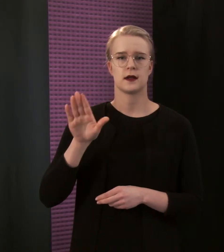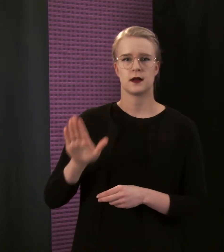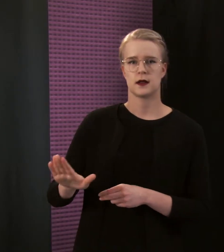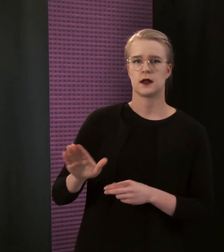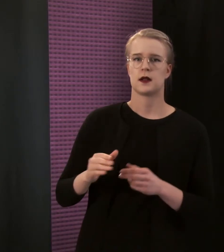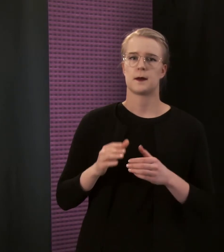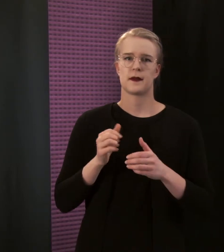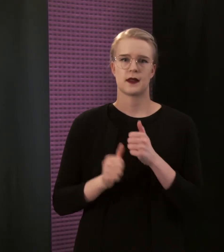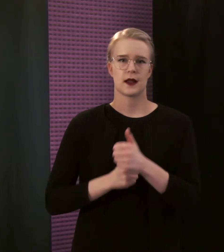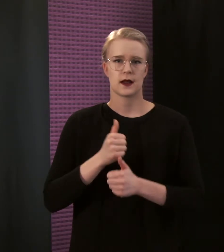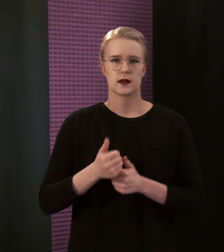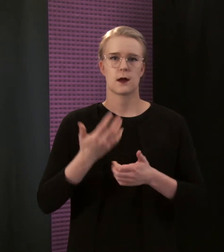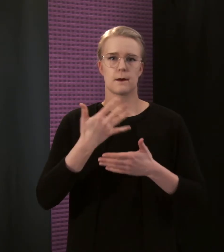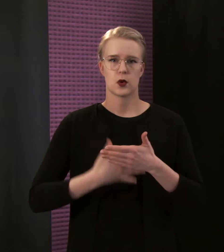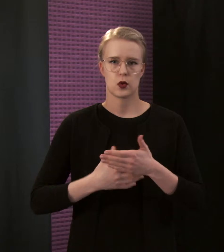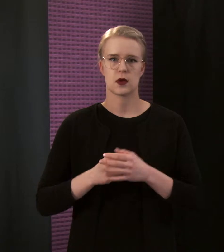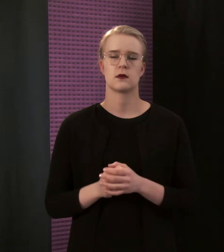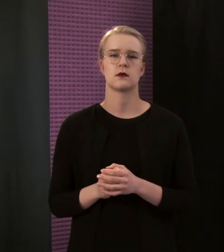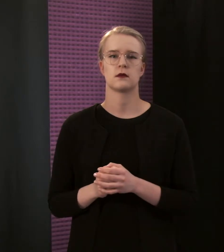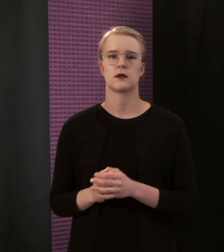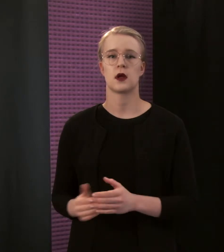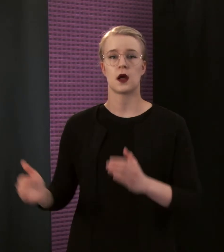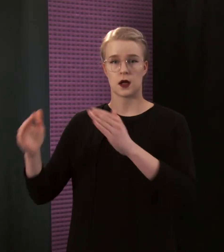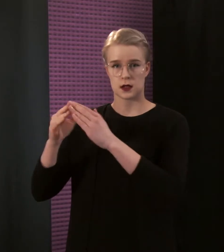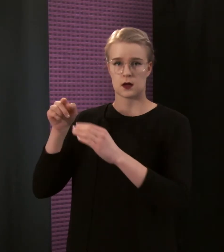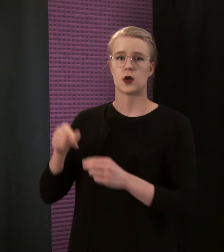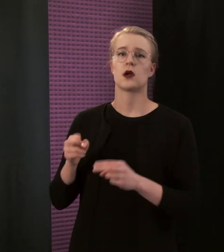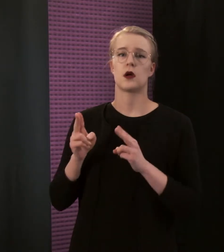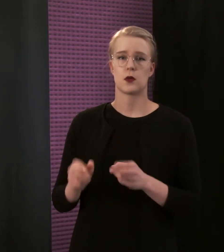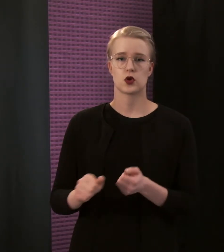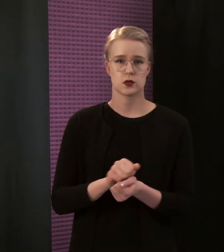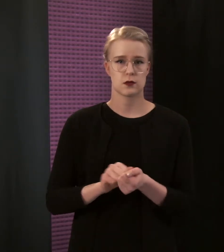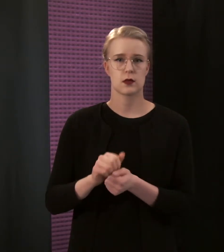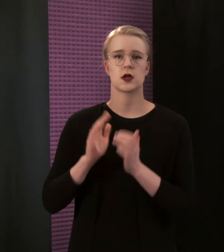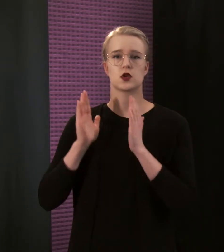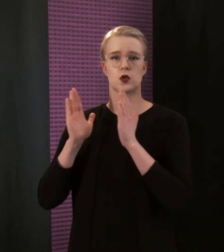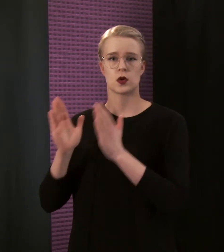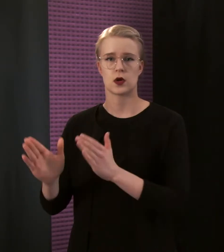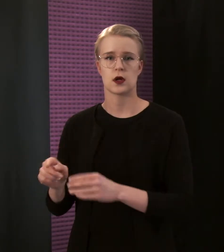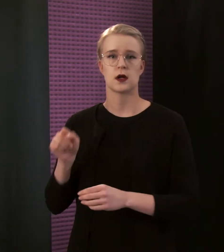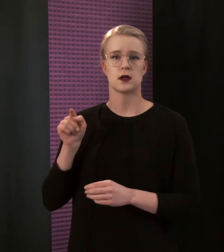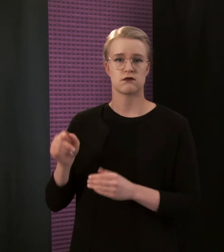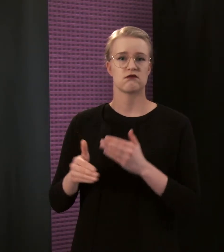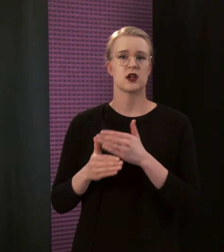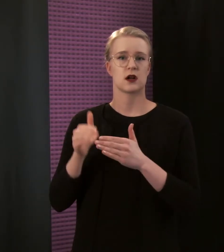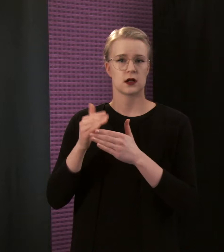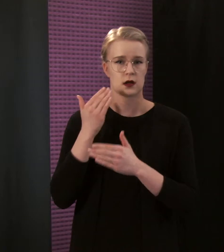Asemalla on myös Pesukatu ja sinne rakennetaan myöhemmin latauspisteet sähköautoille.